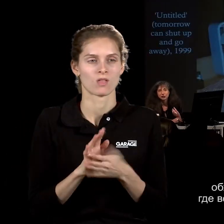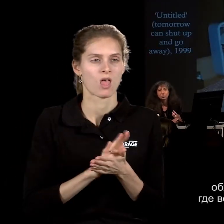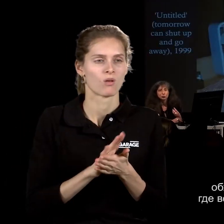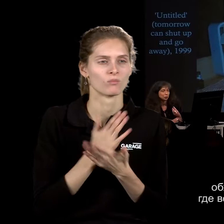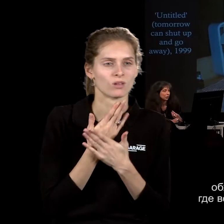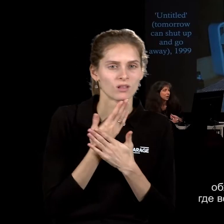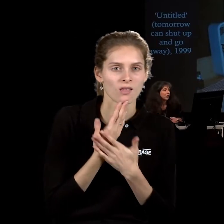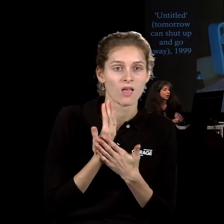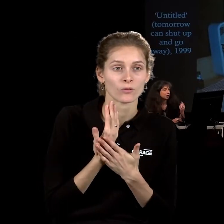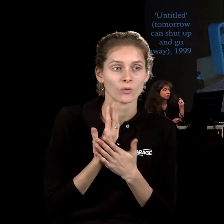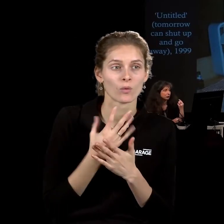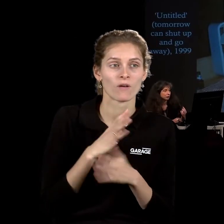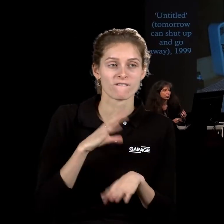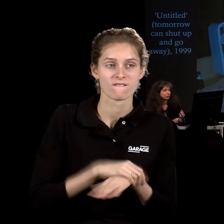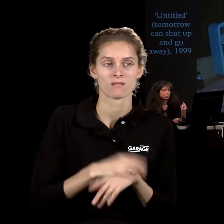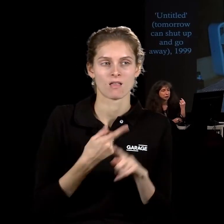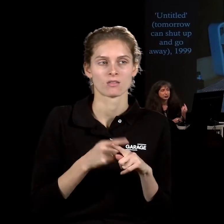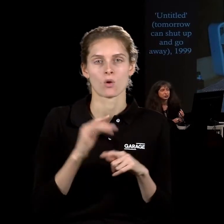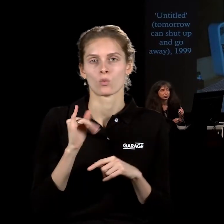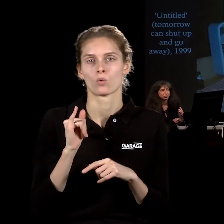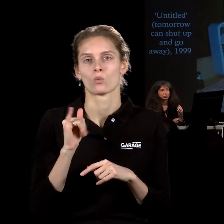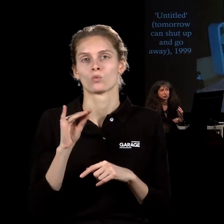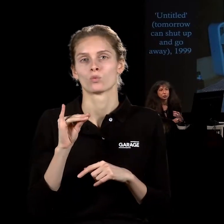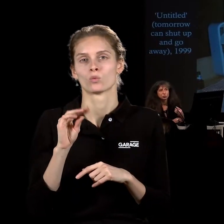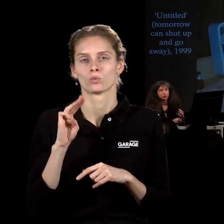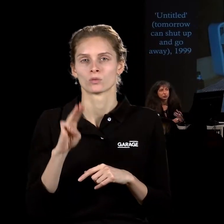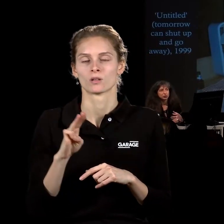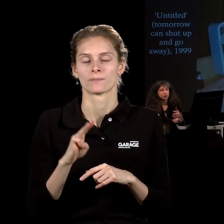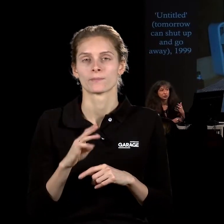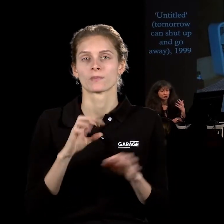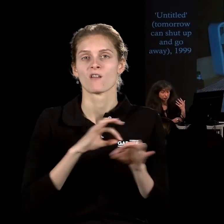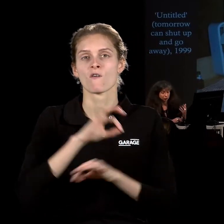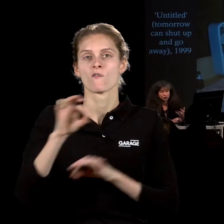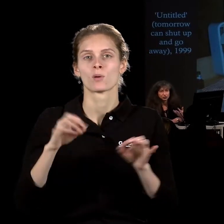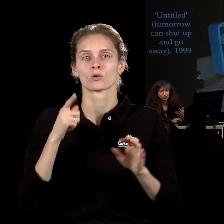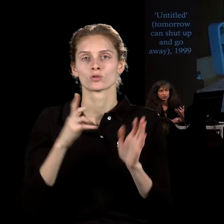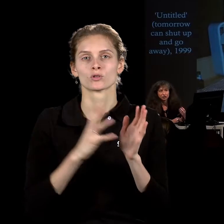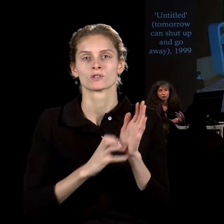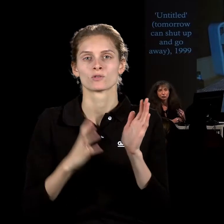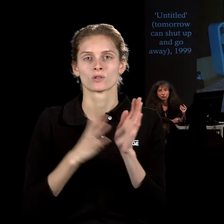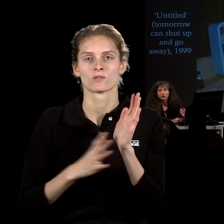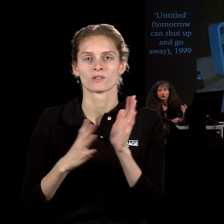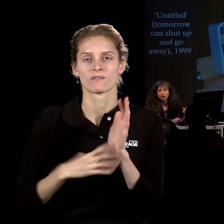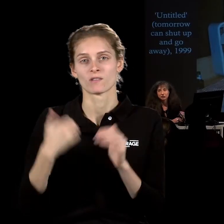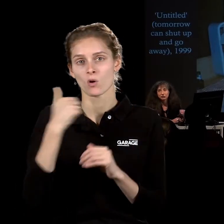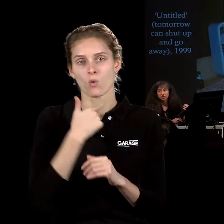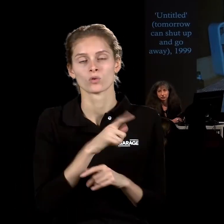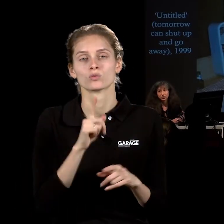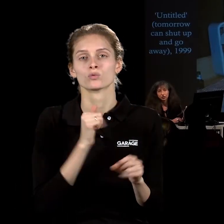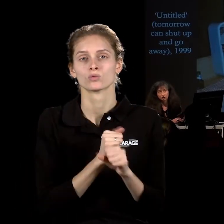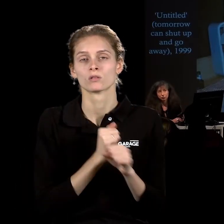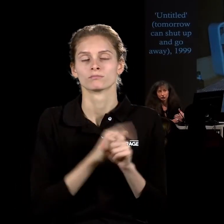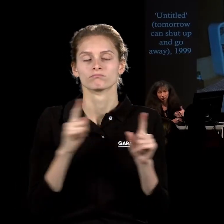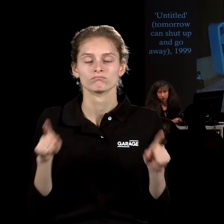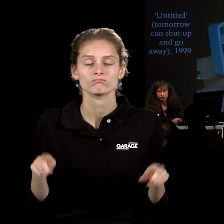является знаком уюта. Вот в проекте 99-го года, собственно говоря, что сделал Теровани, он воссоздавал в